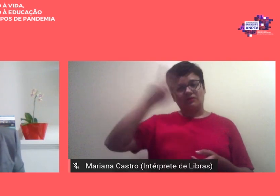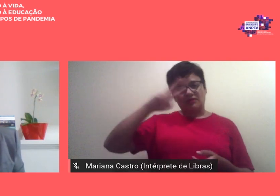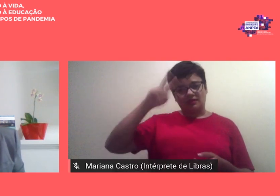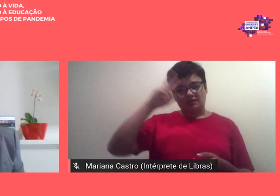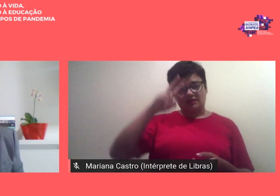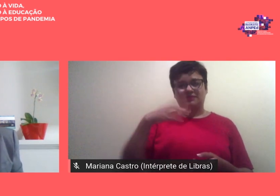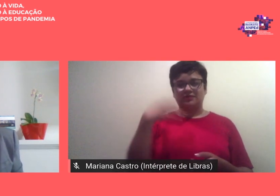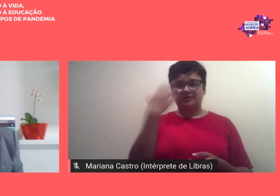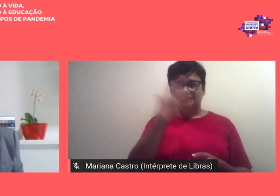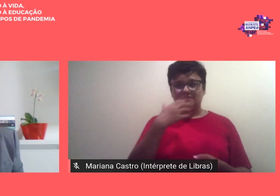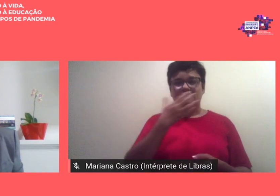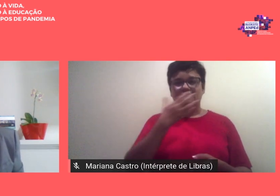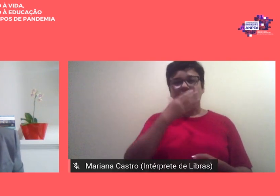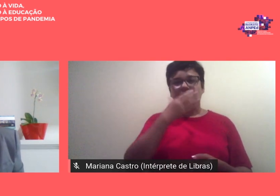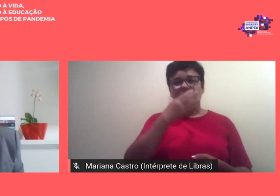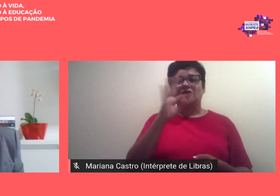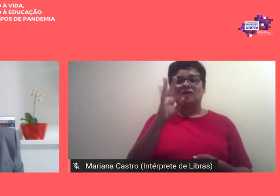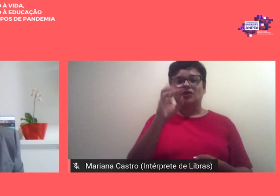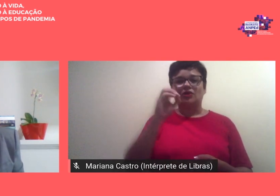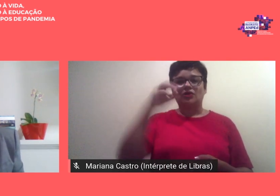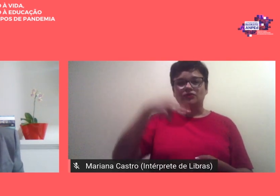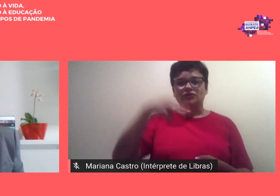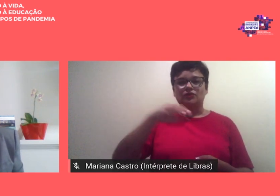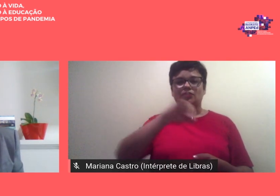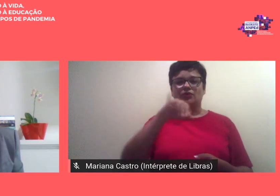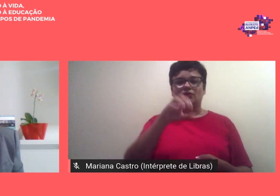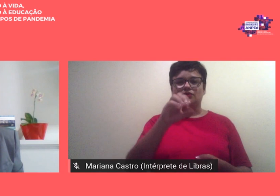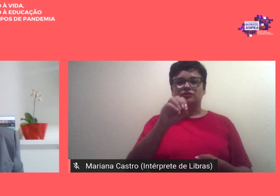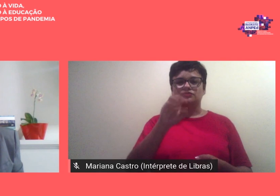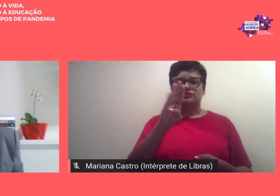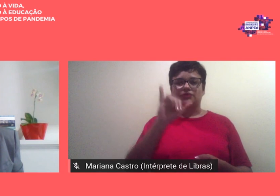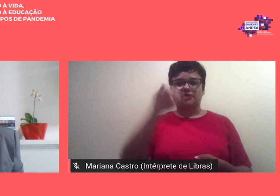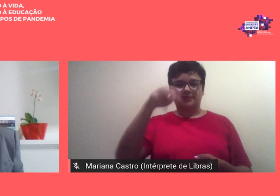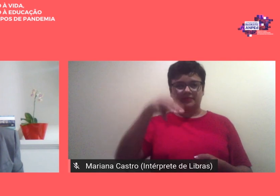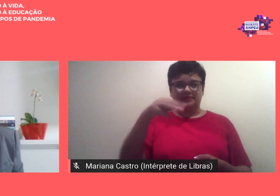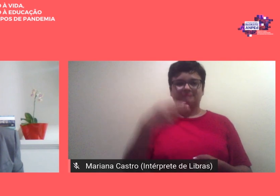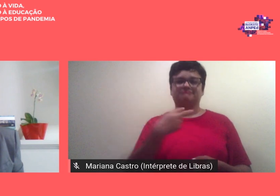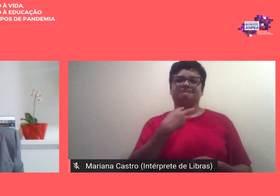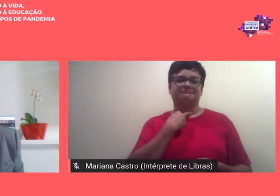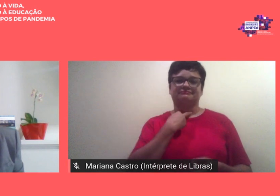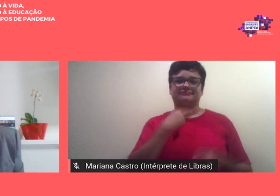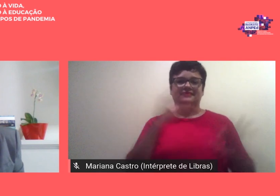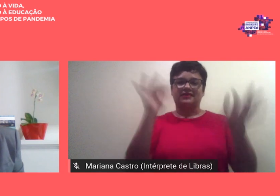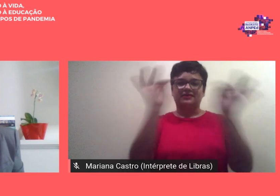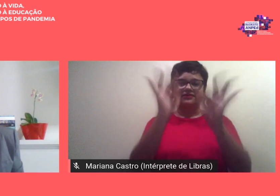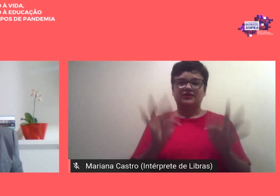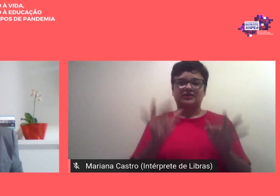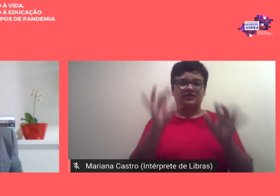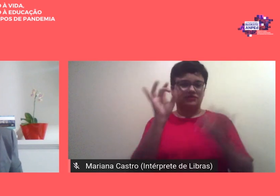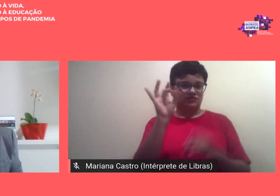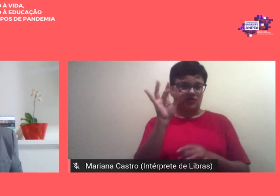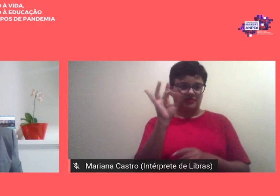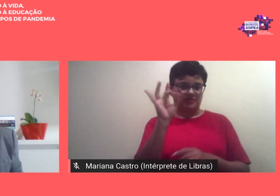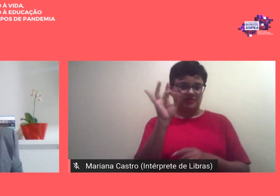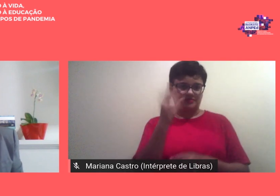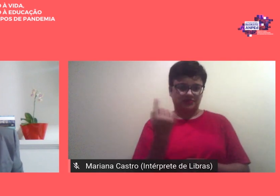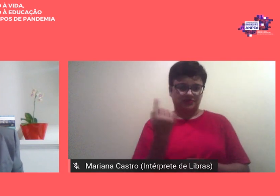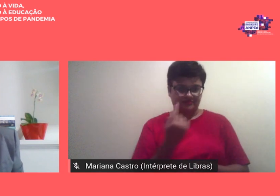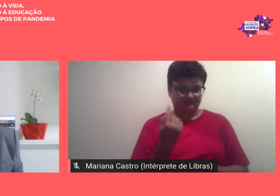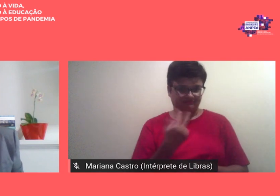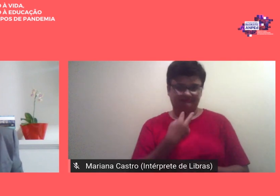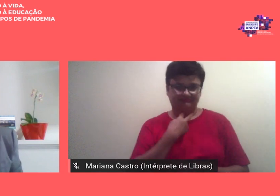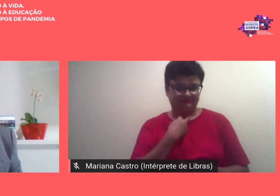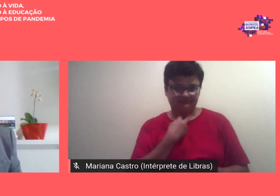que avisou que não dá para ser feliz sozinho então eu quero dizer que nessa reunião regional estivemos bem